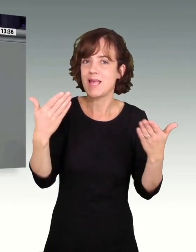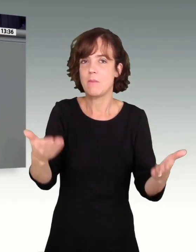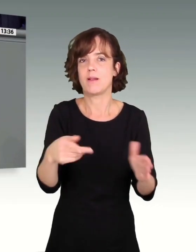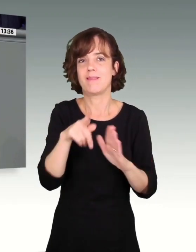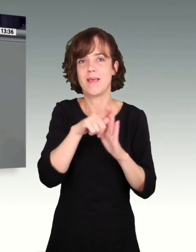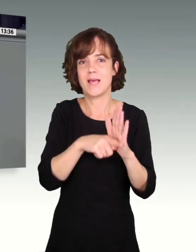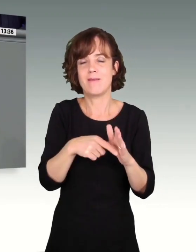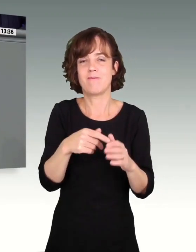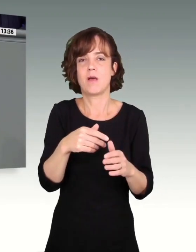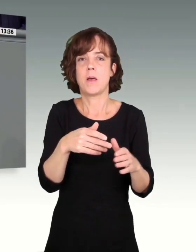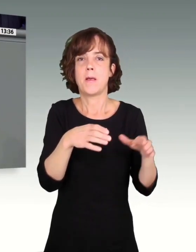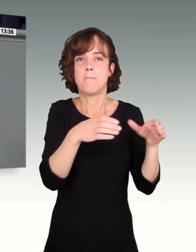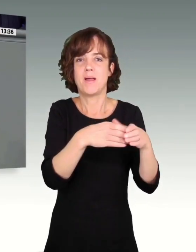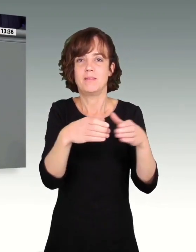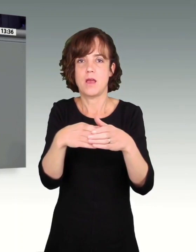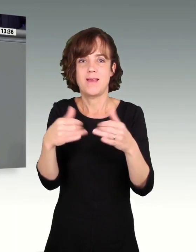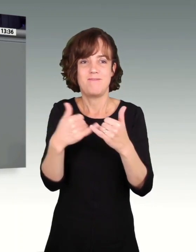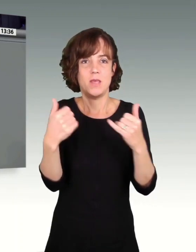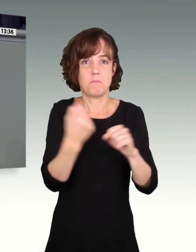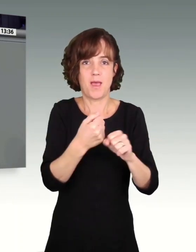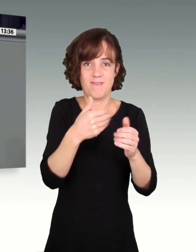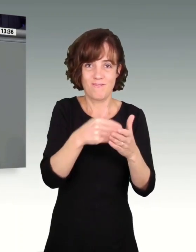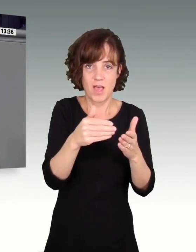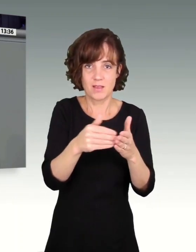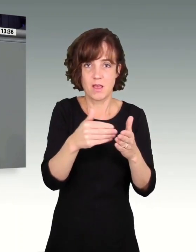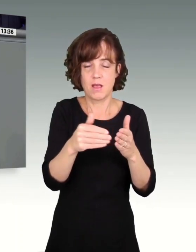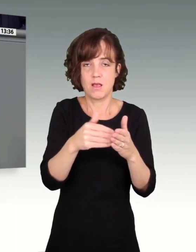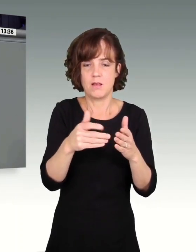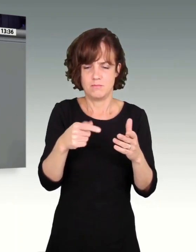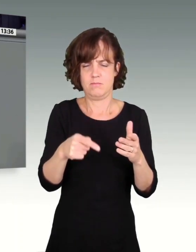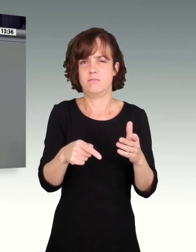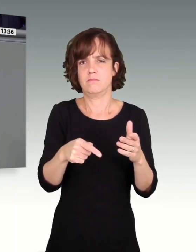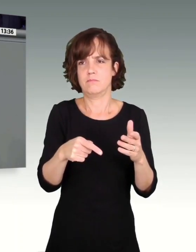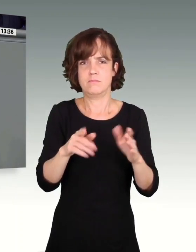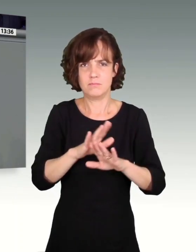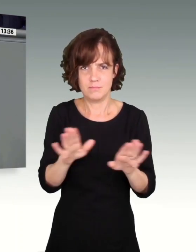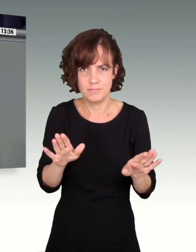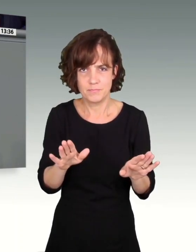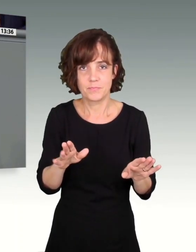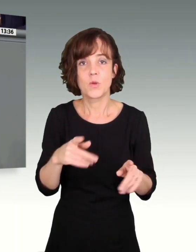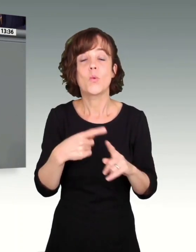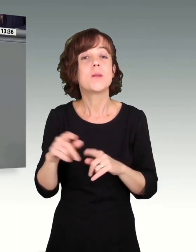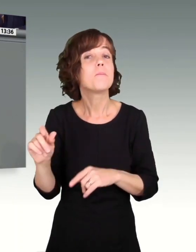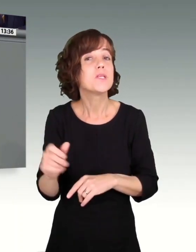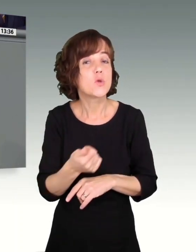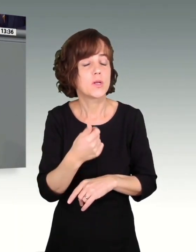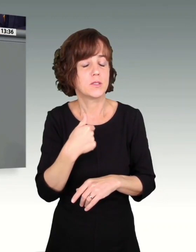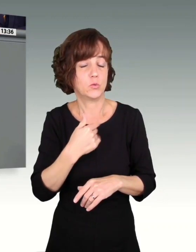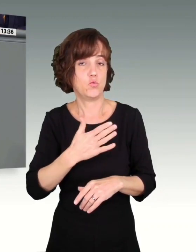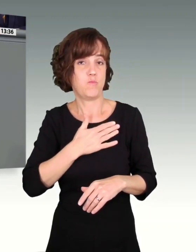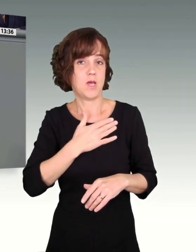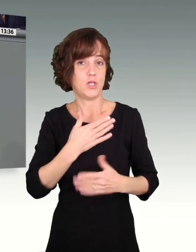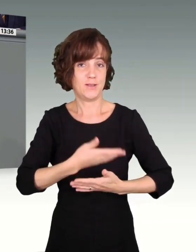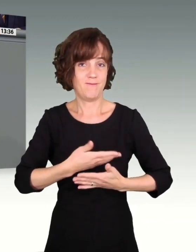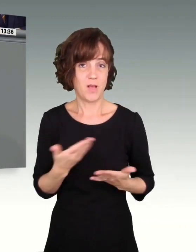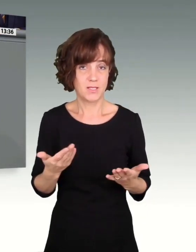überlassen, wie die Anpassungen zu erfolgen haben, das ist mittlerweile obsolet. Und besonders bin ich überrascht,